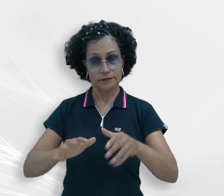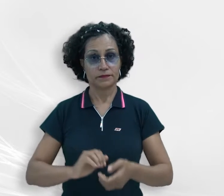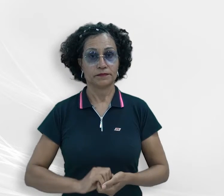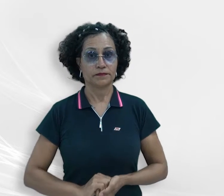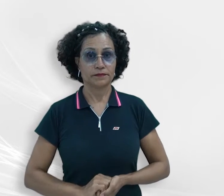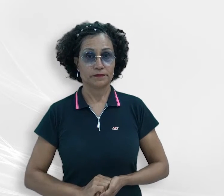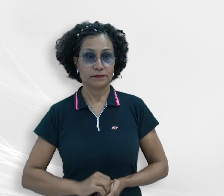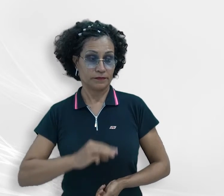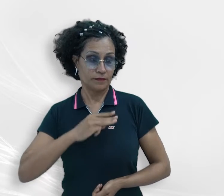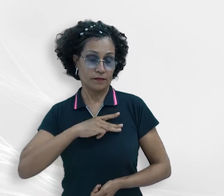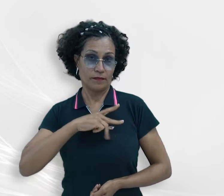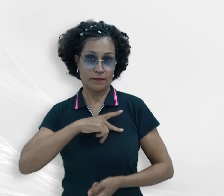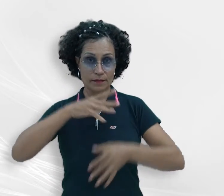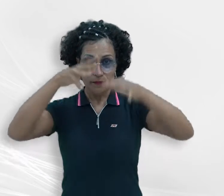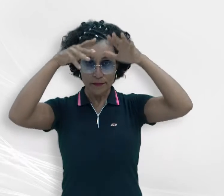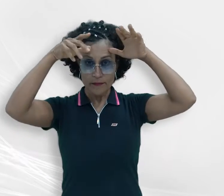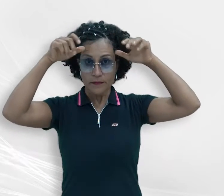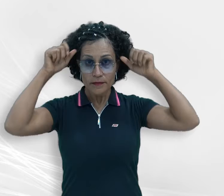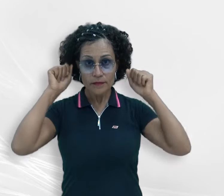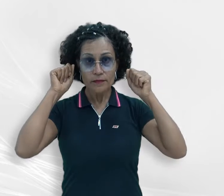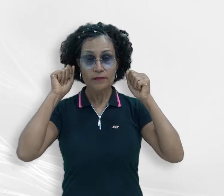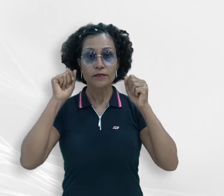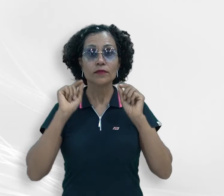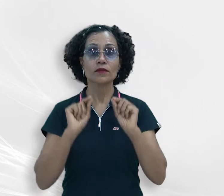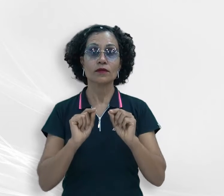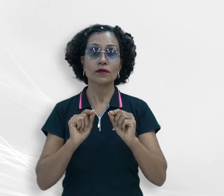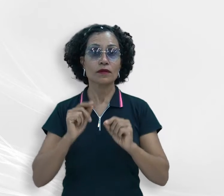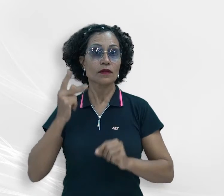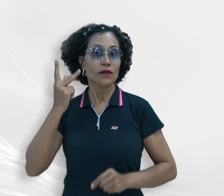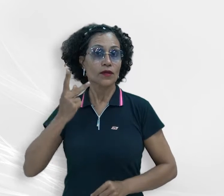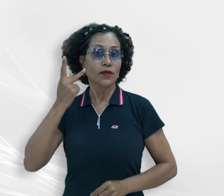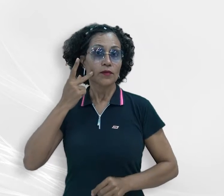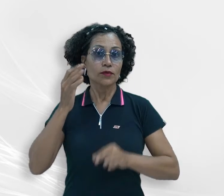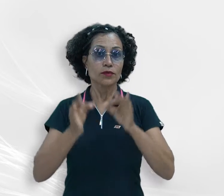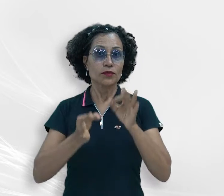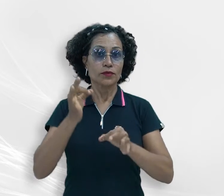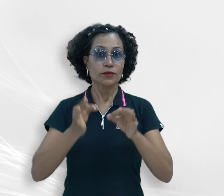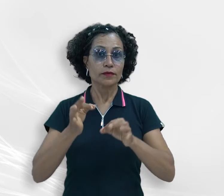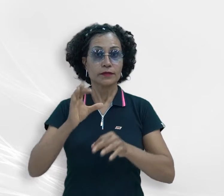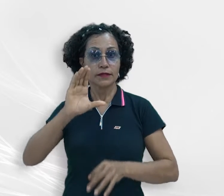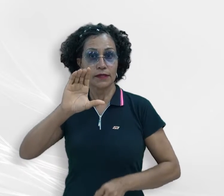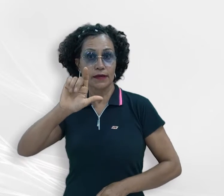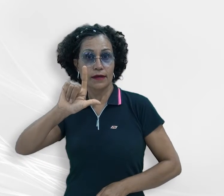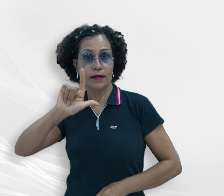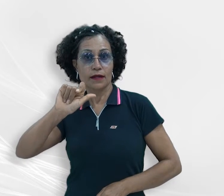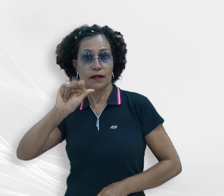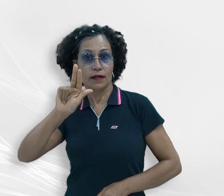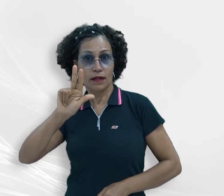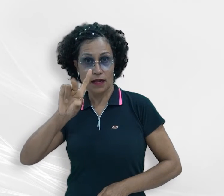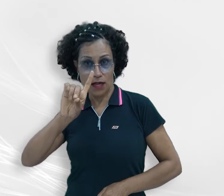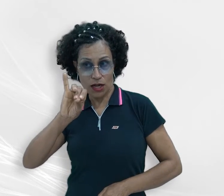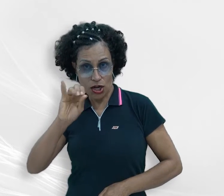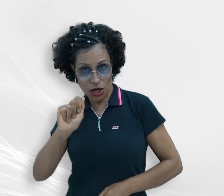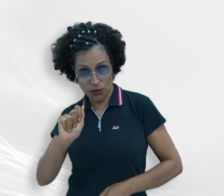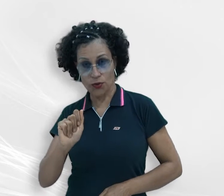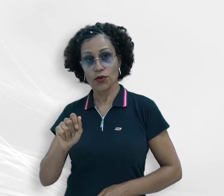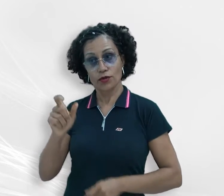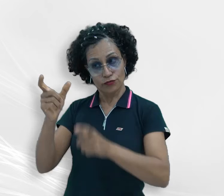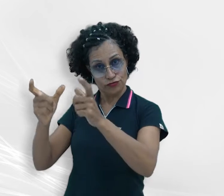O Ministério Público do Estado de Mato Grosso, por intermédio da Promotoria de Justiça de Cláudia, notificou os realizadores do